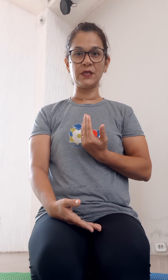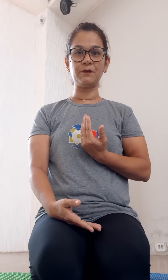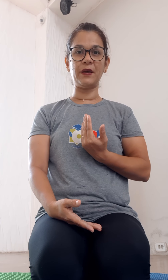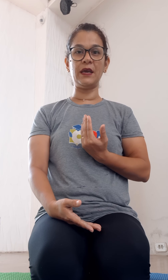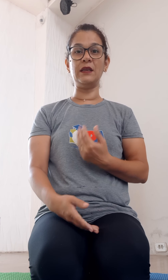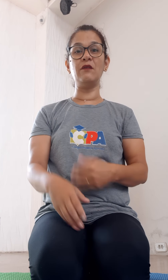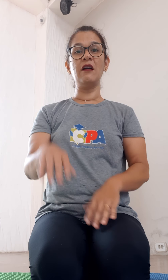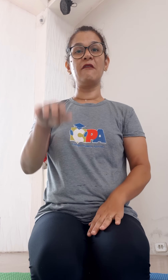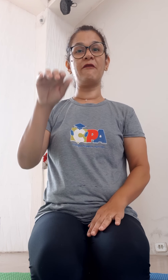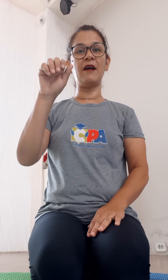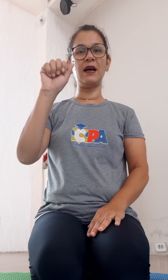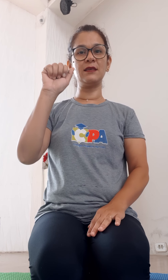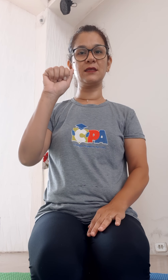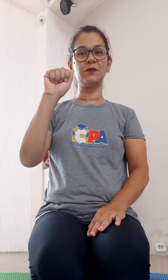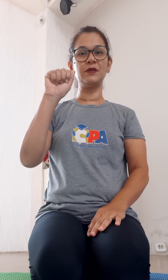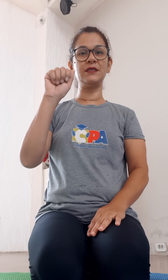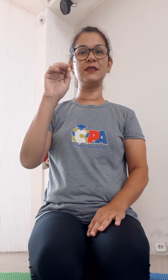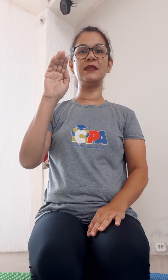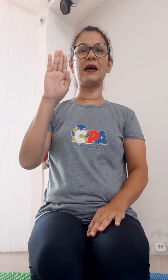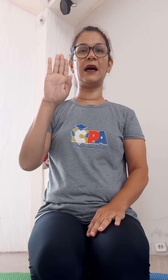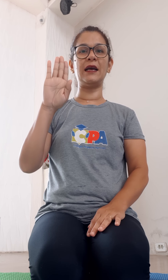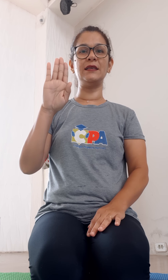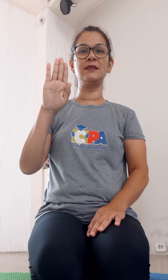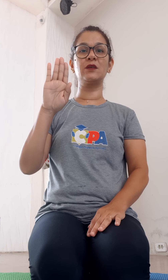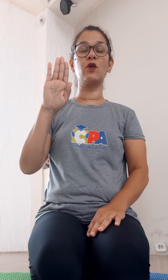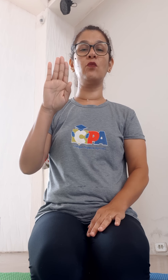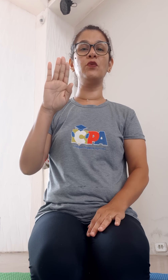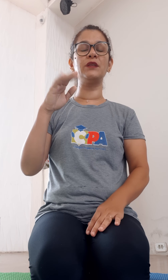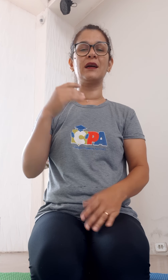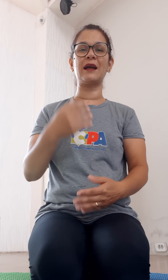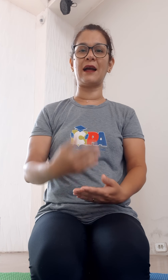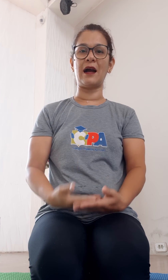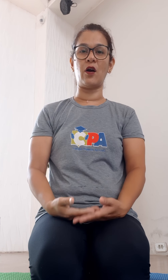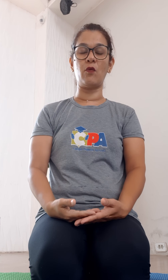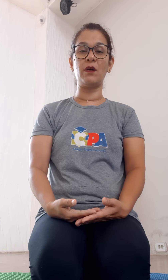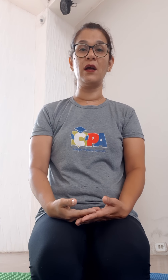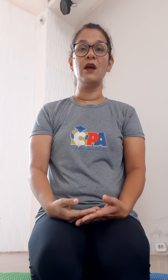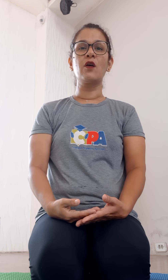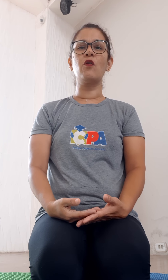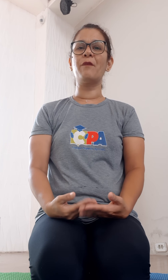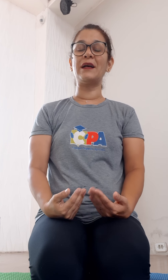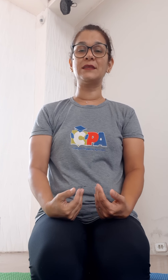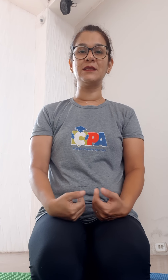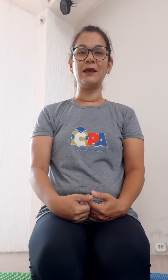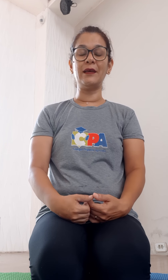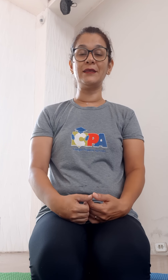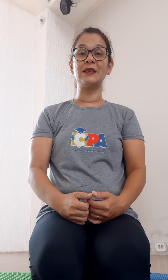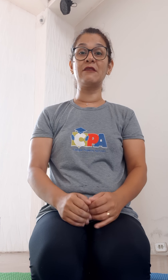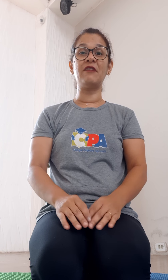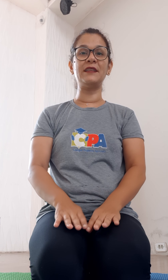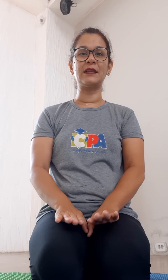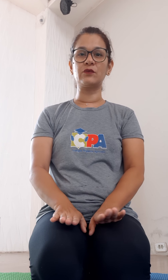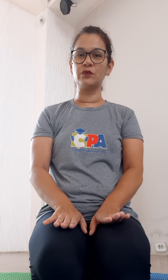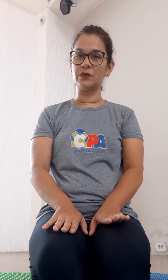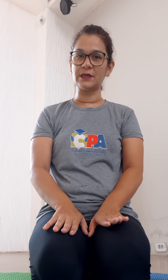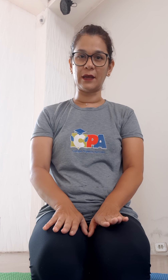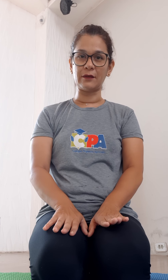espelho, façam os sinais com muita calma, com paciência, que vai dar tudo certo,